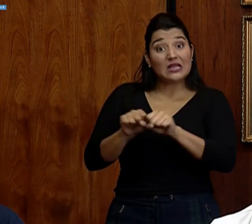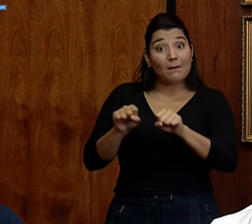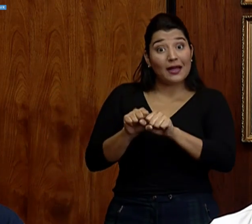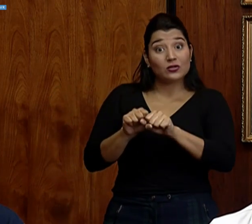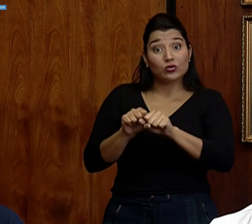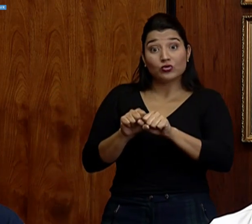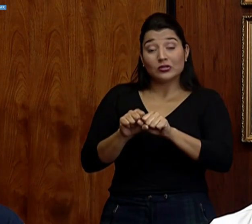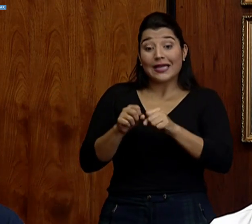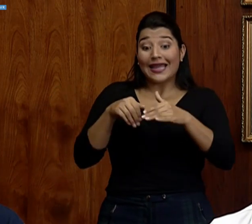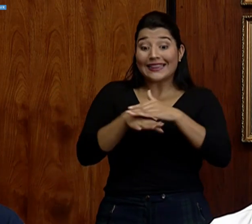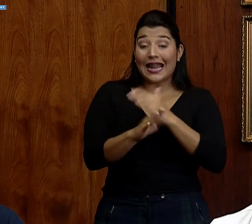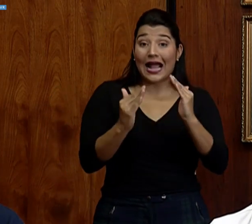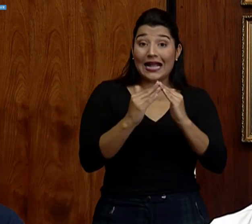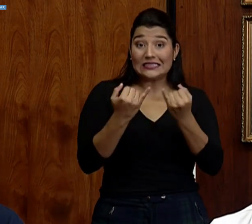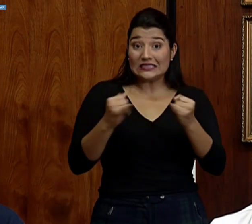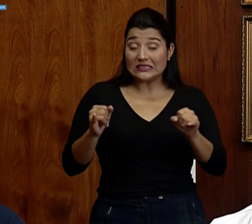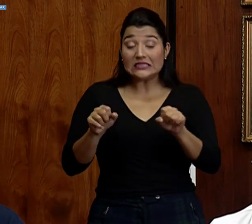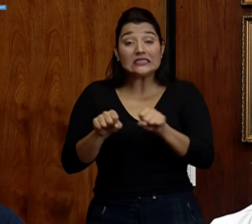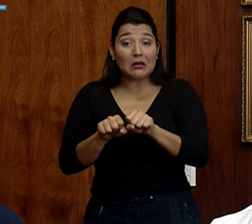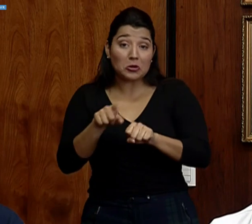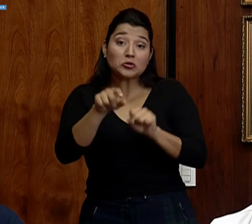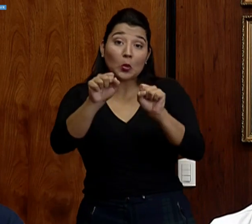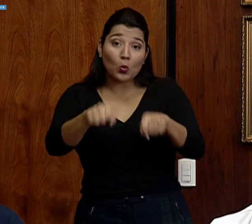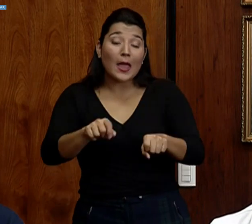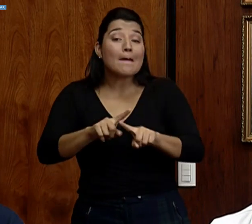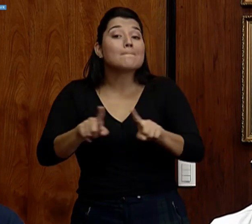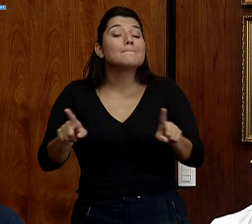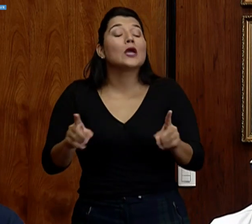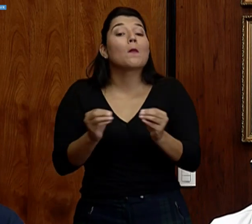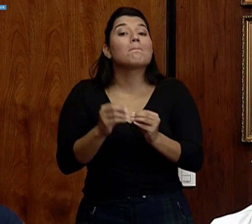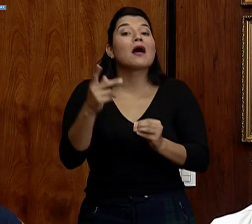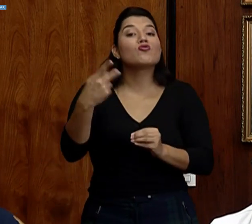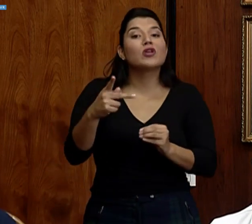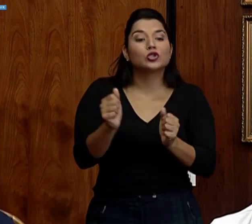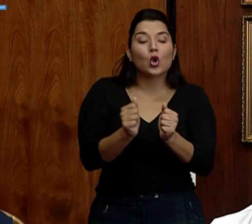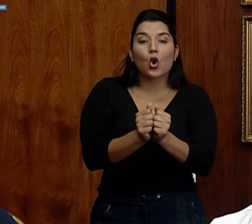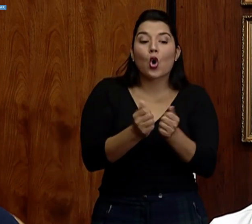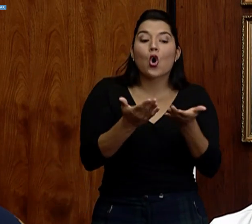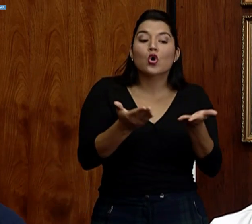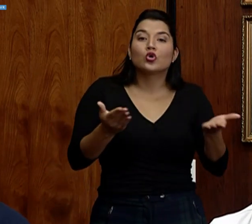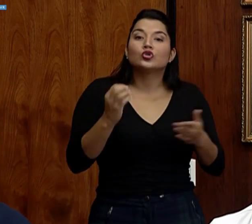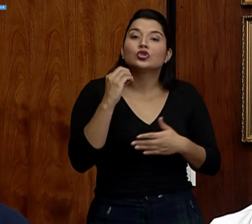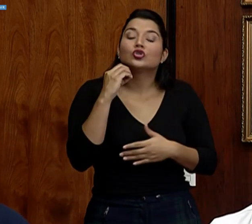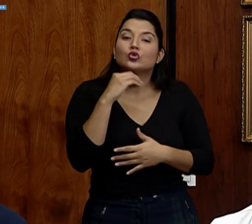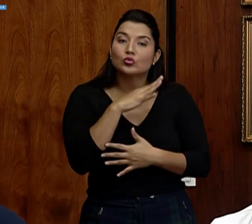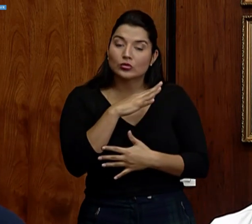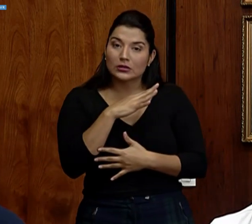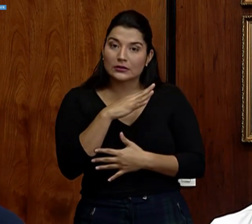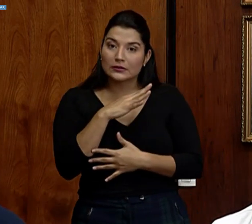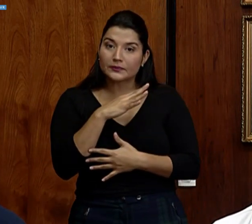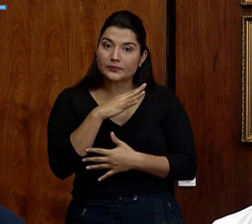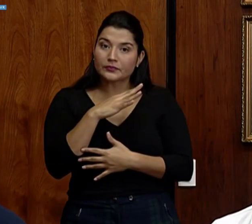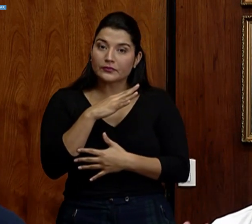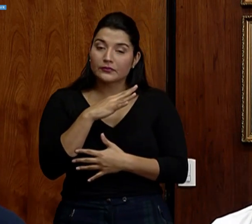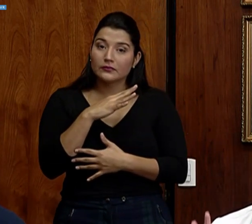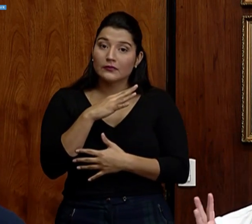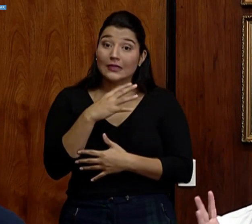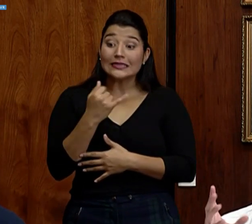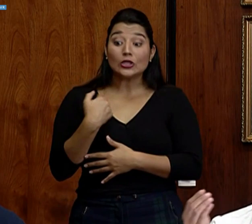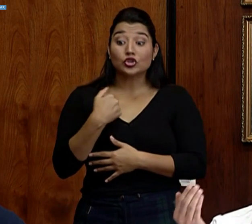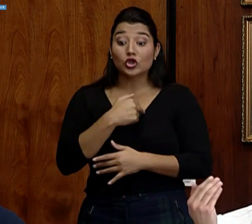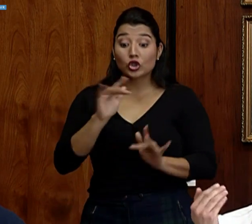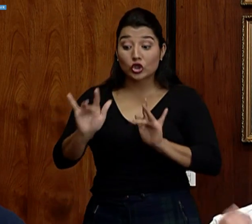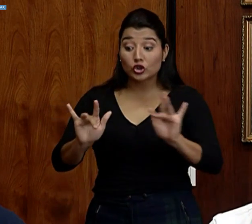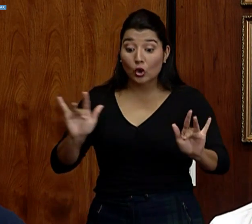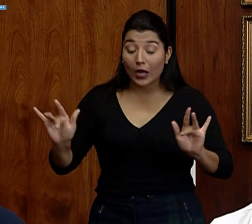extra, pero insisto, la probabilidad mayor es con objetos contaminados que uno se toca con las manos